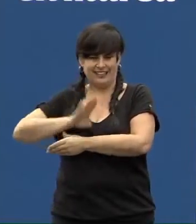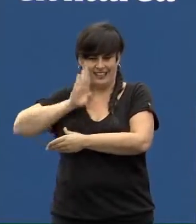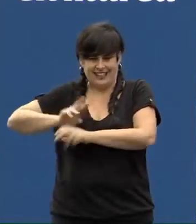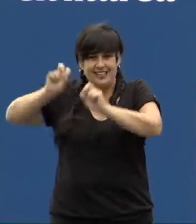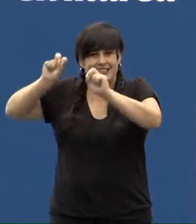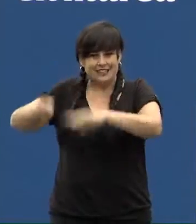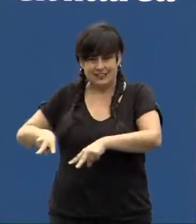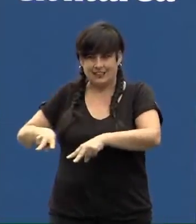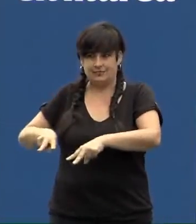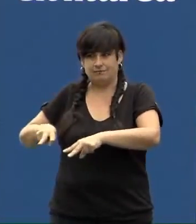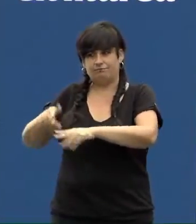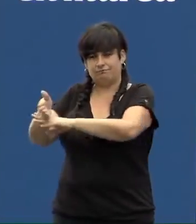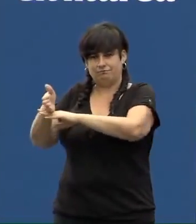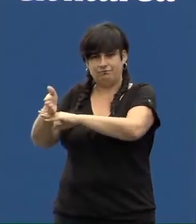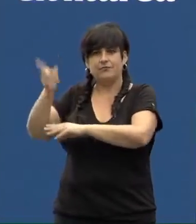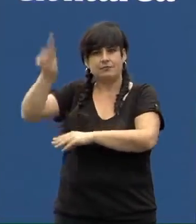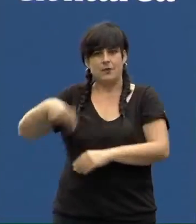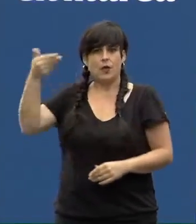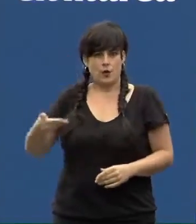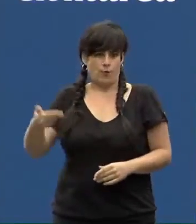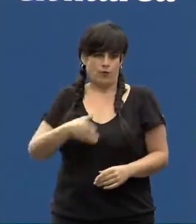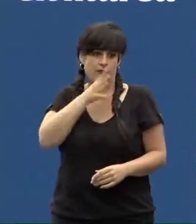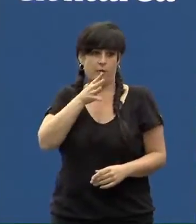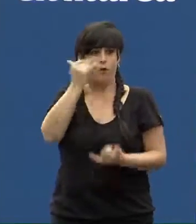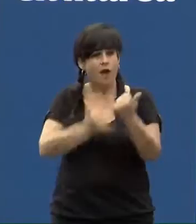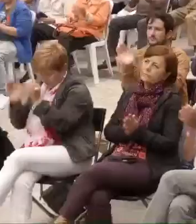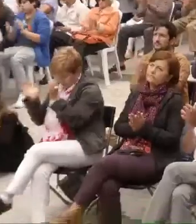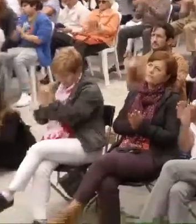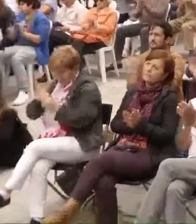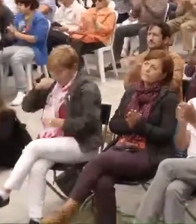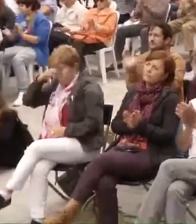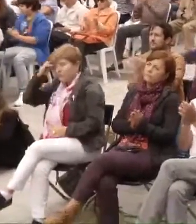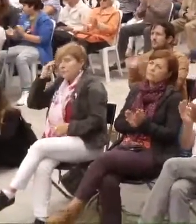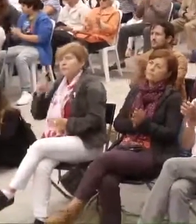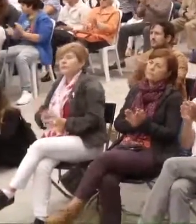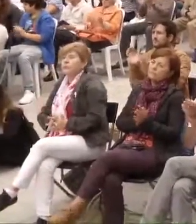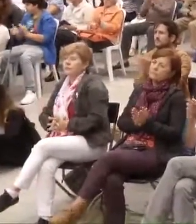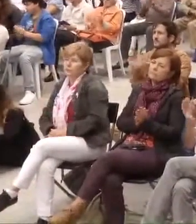libertades en todos os povos e territorios do Estado.